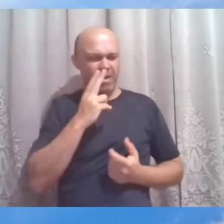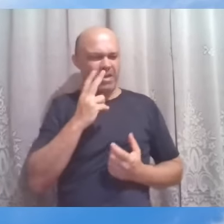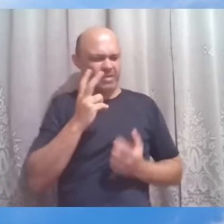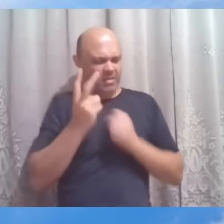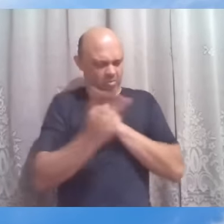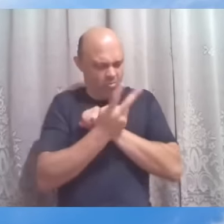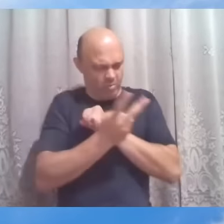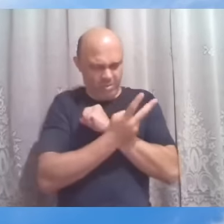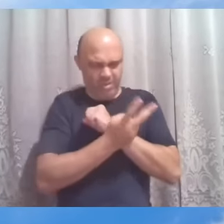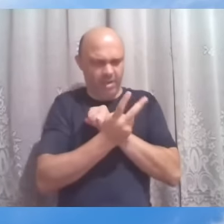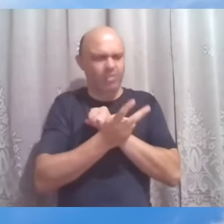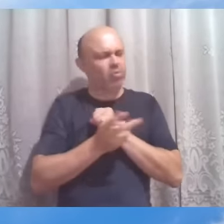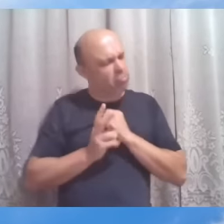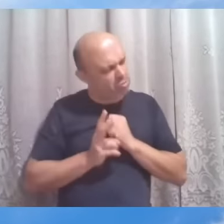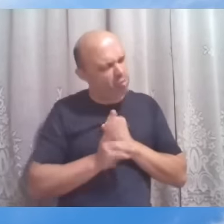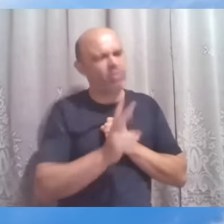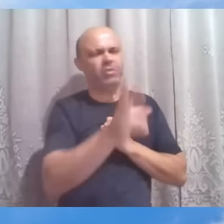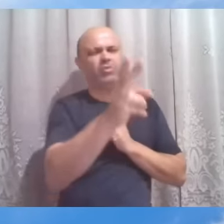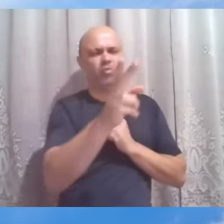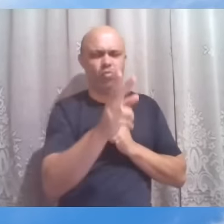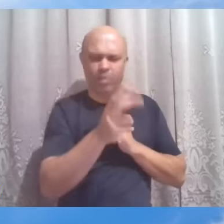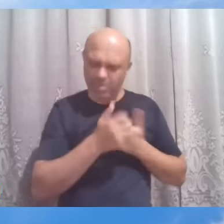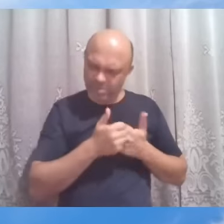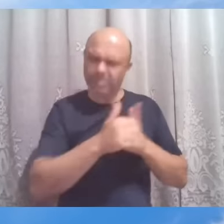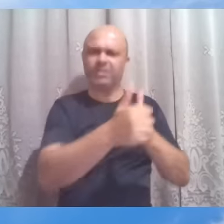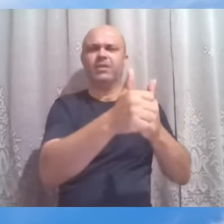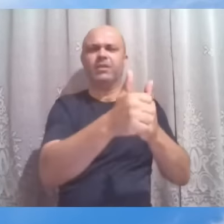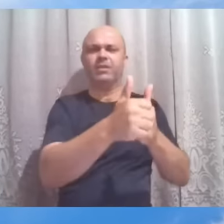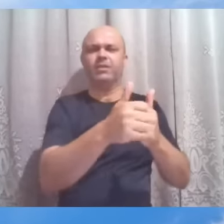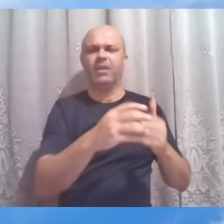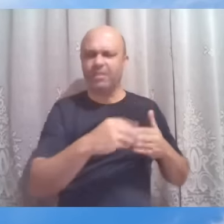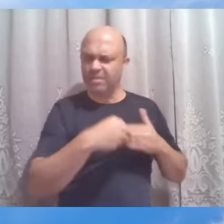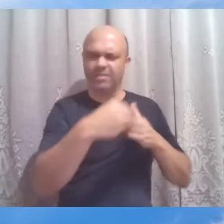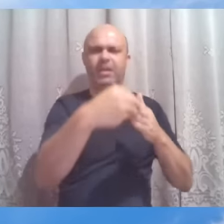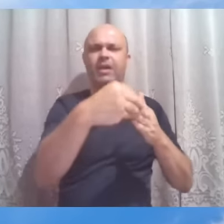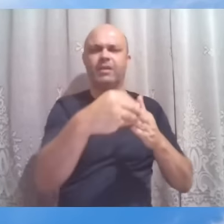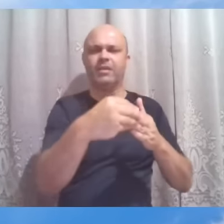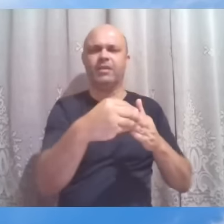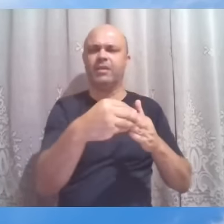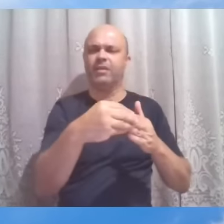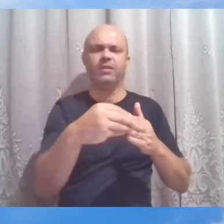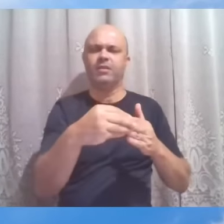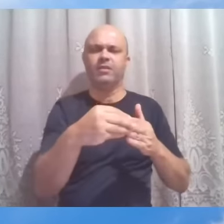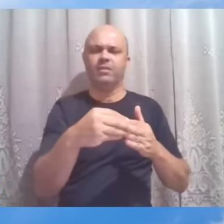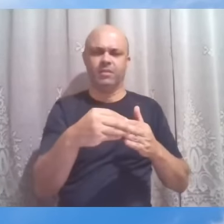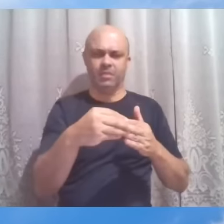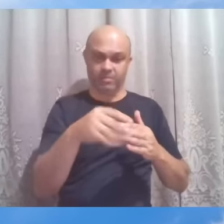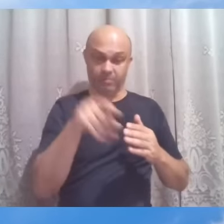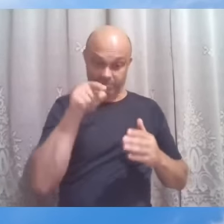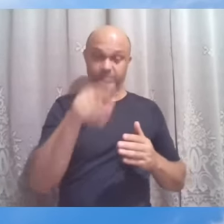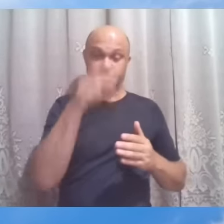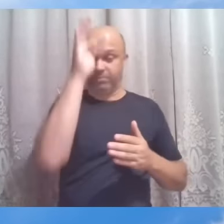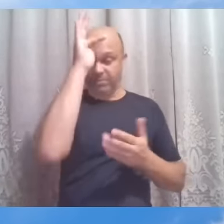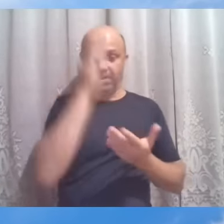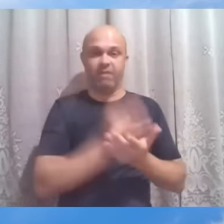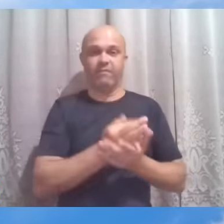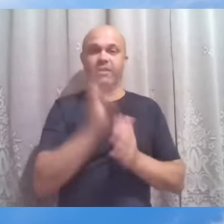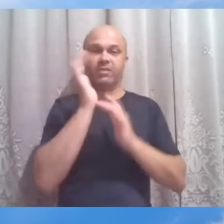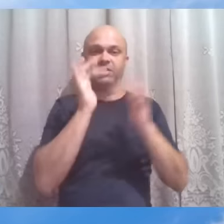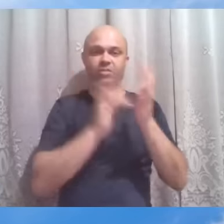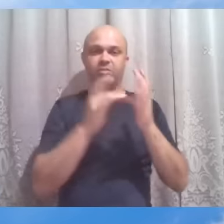seguindo. Ele vai seguindo. Não se deixa abalar. Essa é a fé que Jesus queria fazer